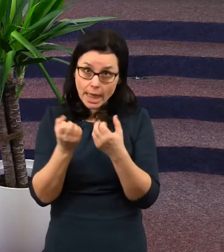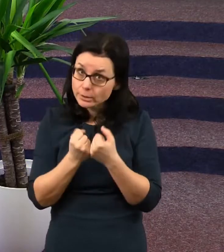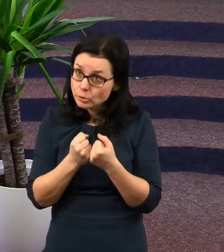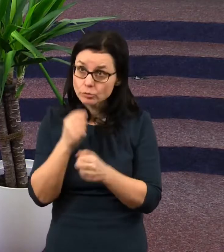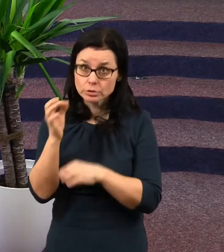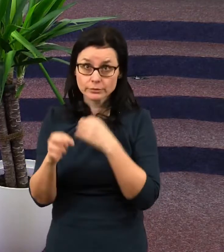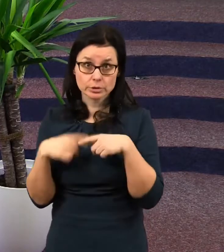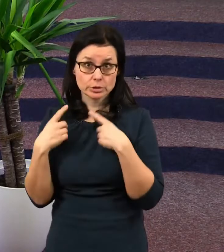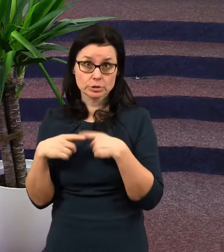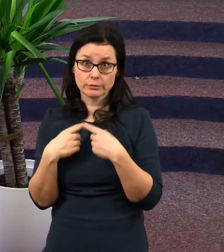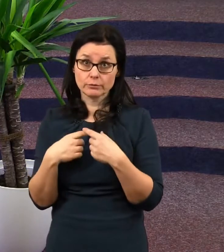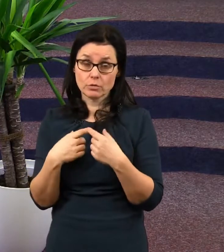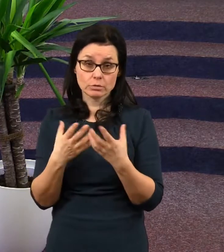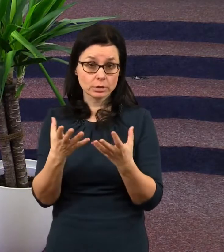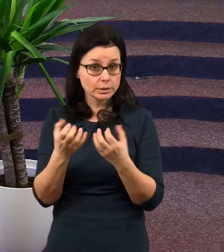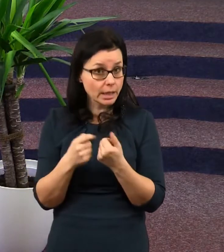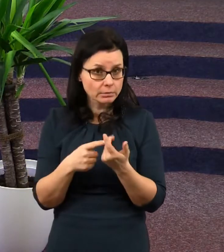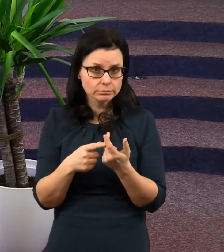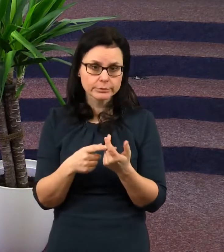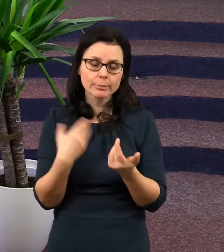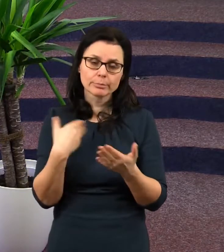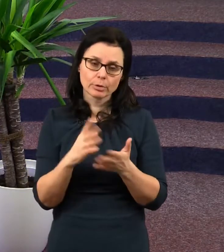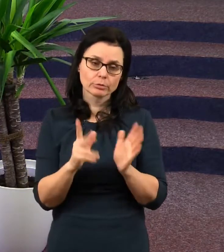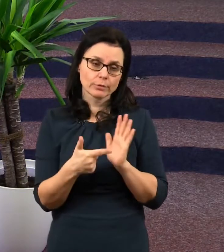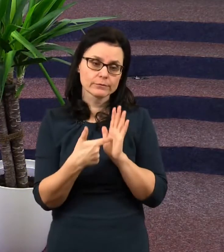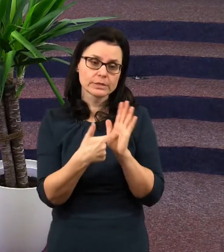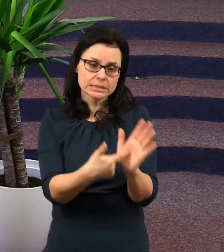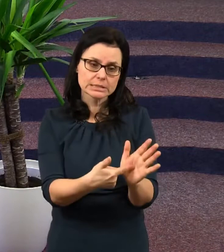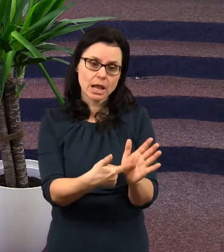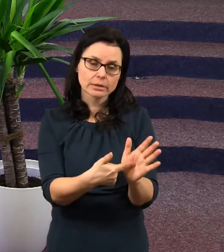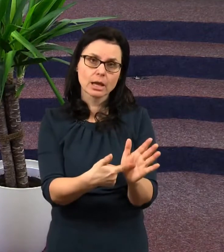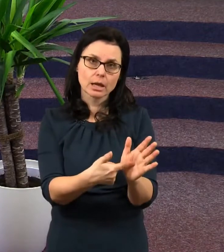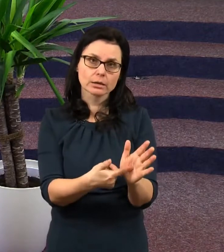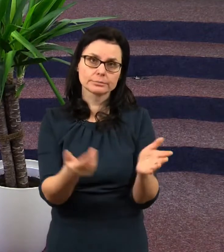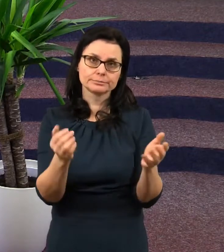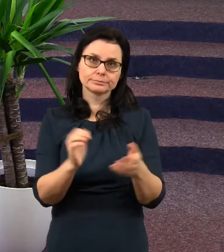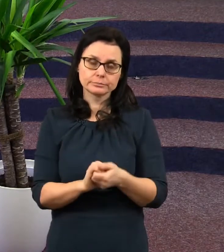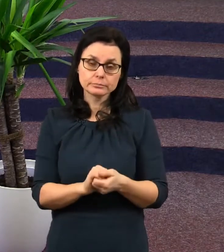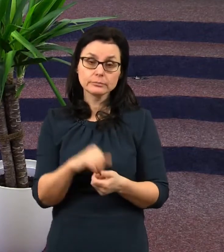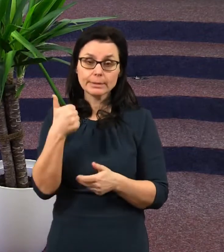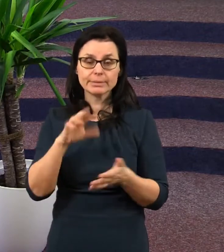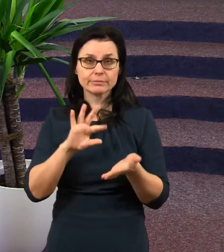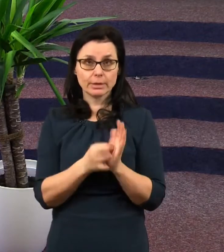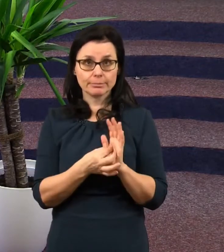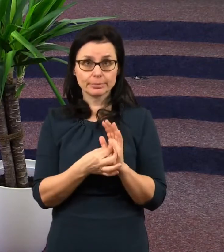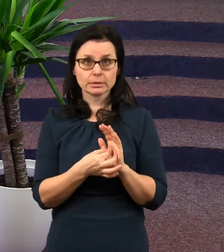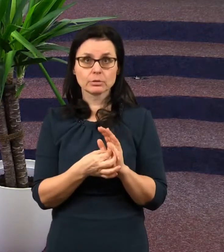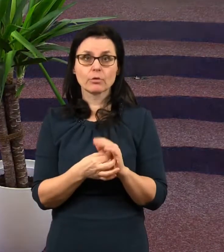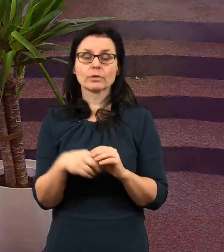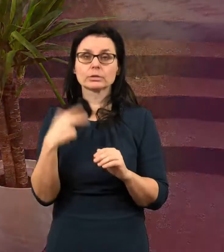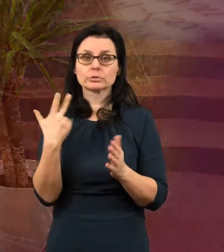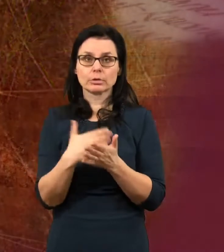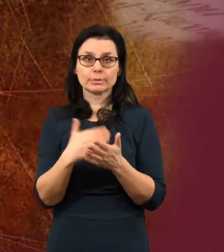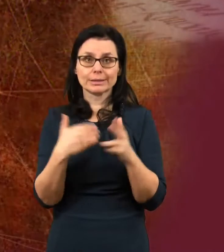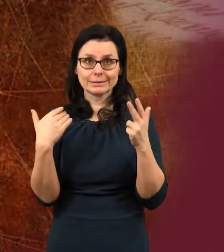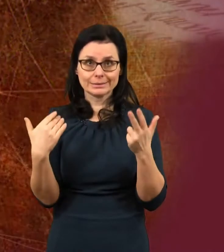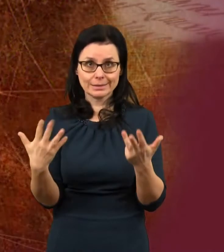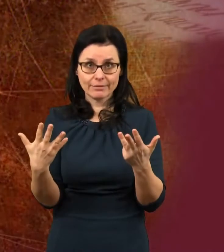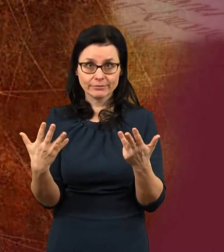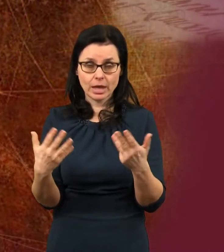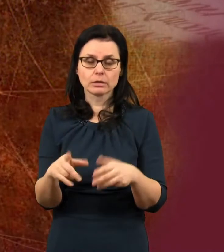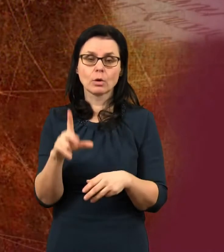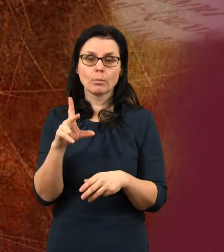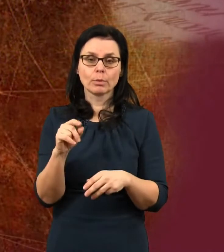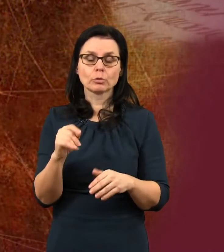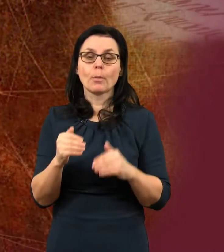tak se jim stane podle jejich víry. Ano, 1. Petrova 3, 9, pán neotálí splnit svá